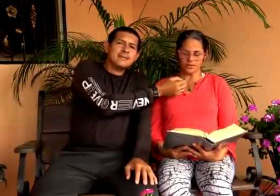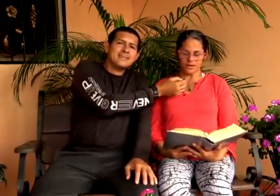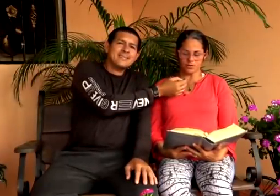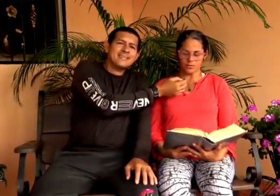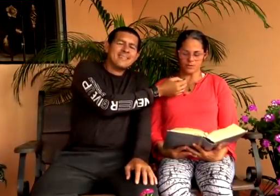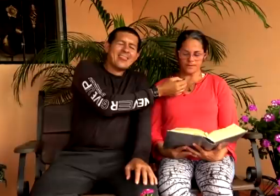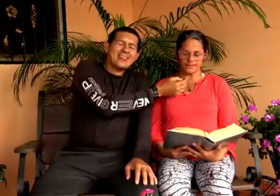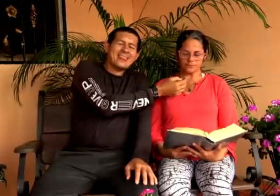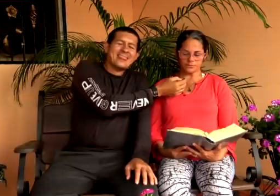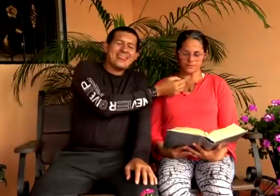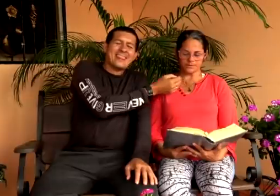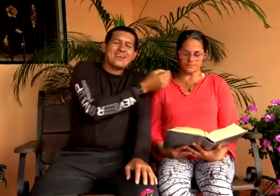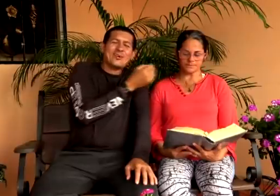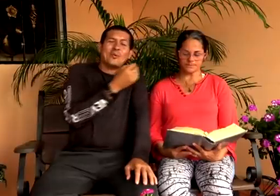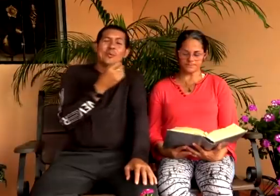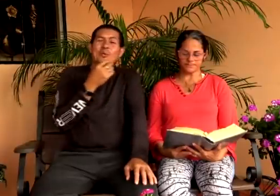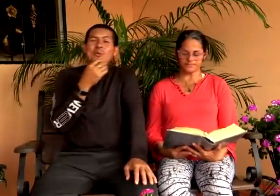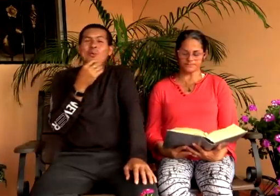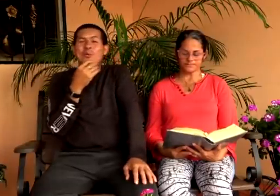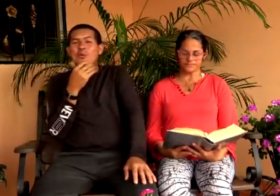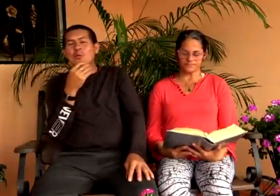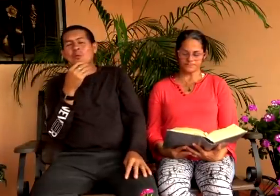no tiene acogida en ustedes.